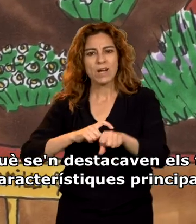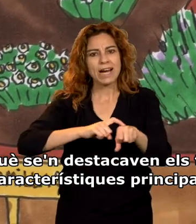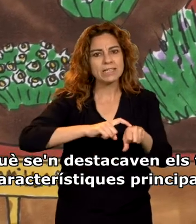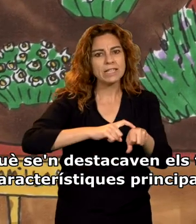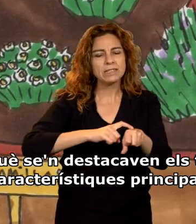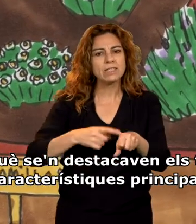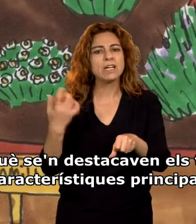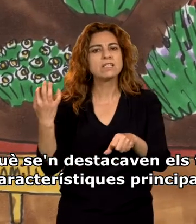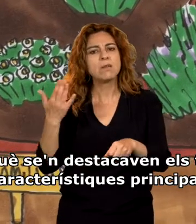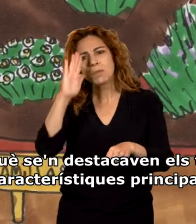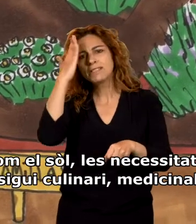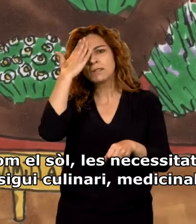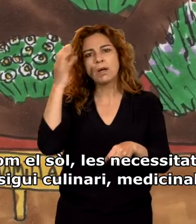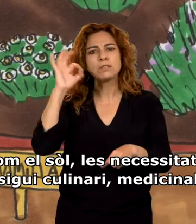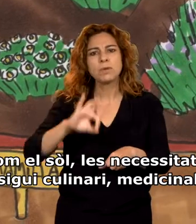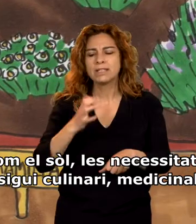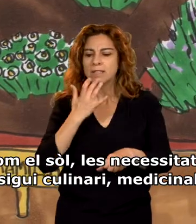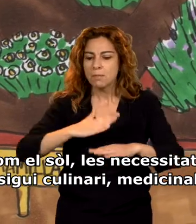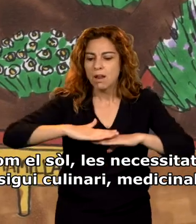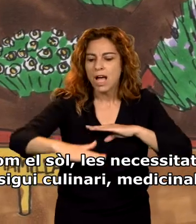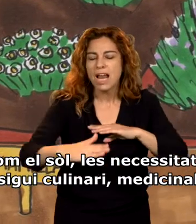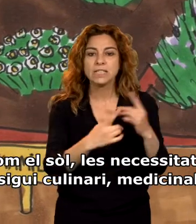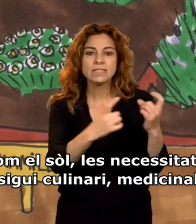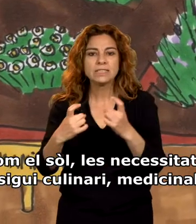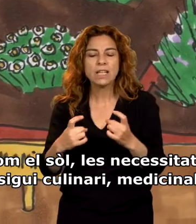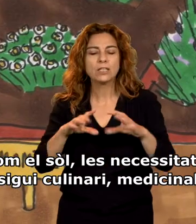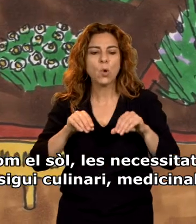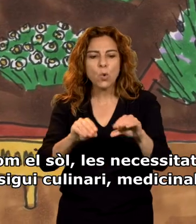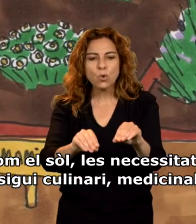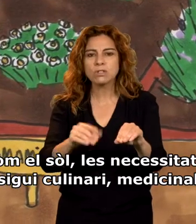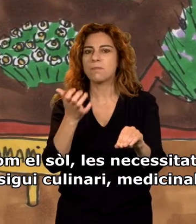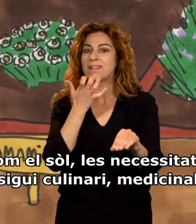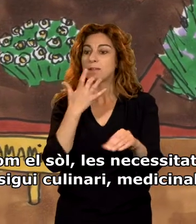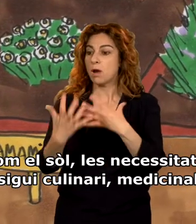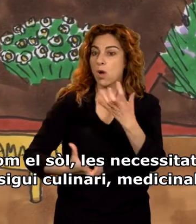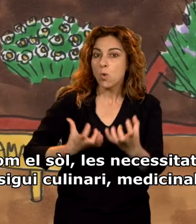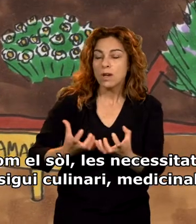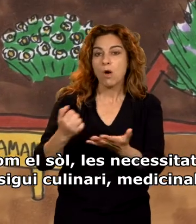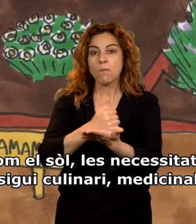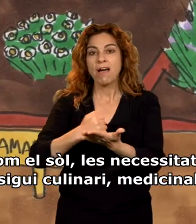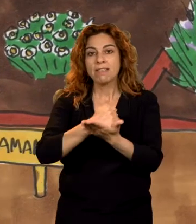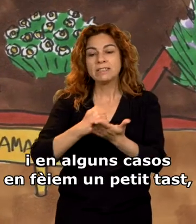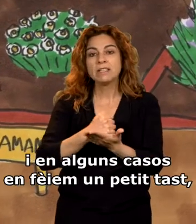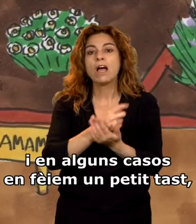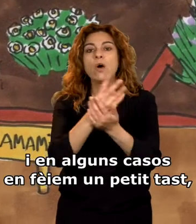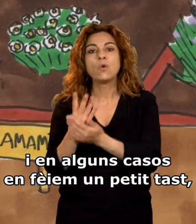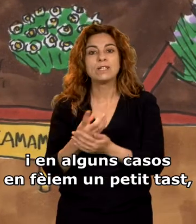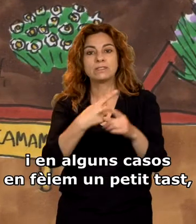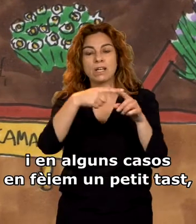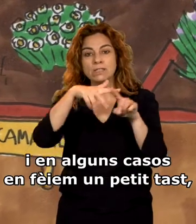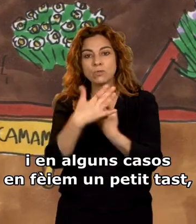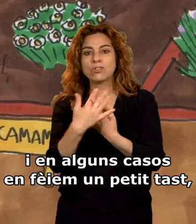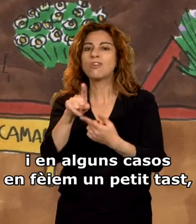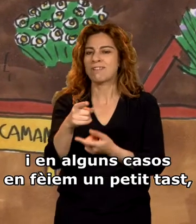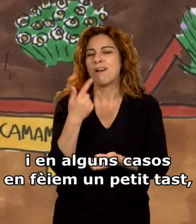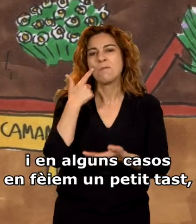trets i característiques principals, així com el sol, les necessitats, l'ús, ja sigui culinari i medicinal, i en alguns casos